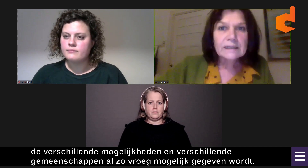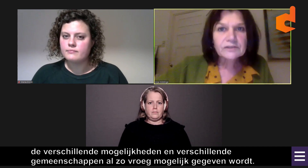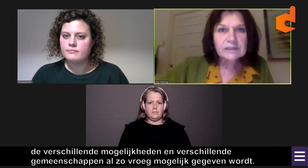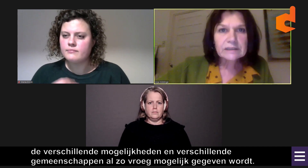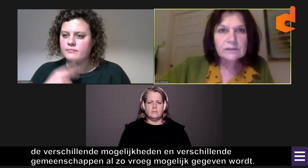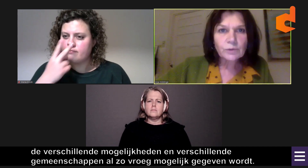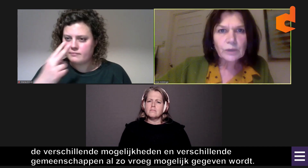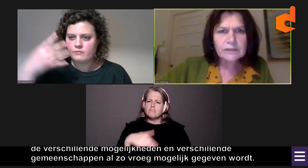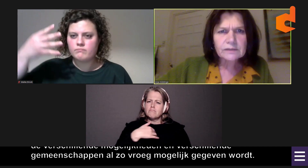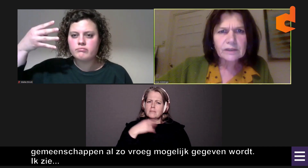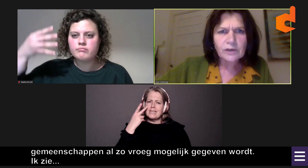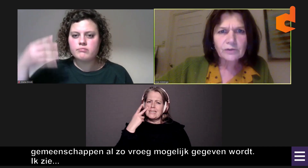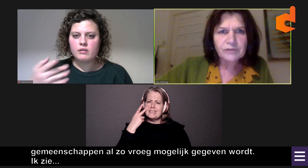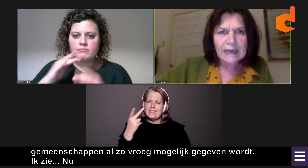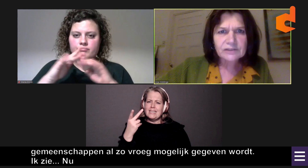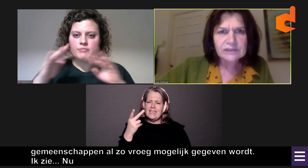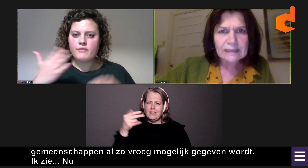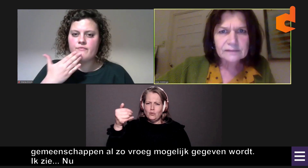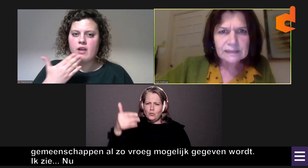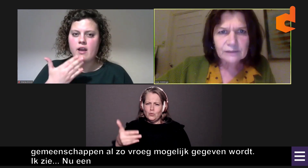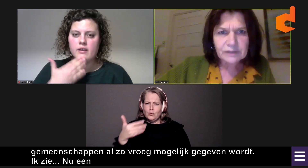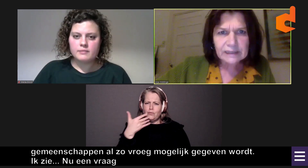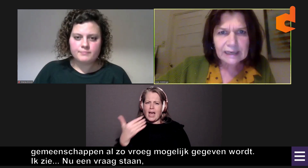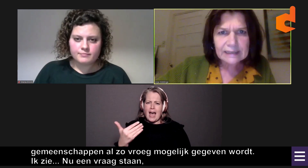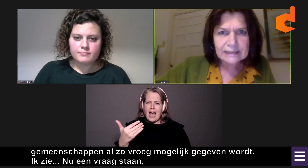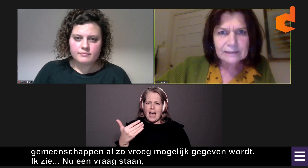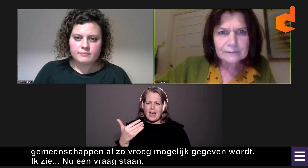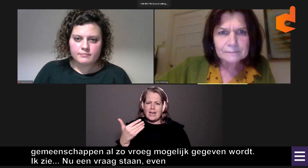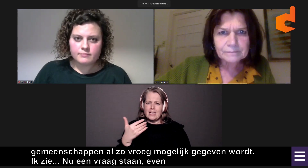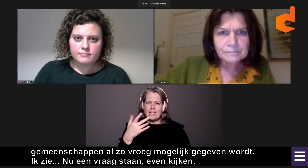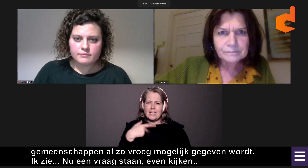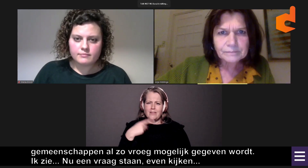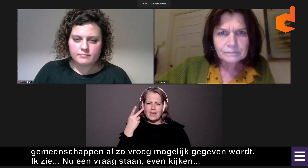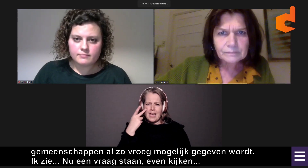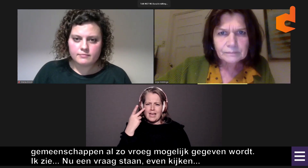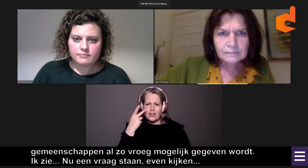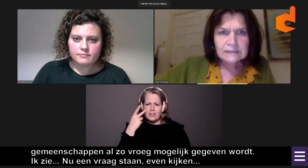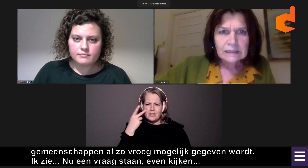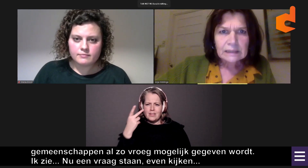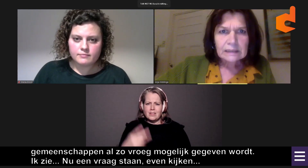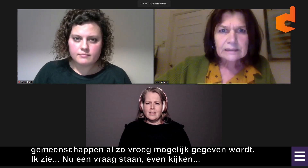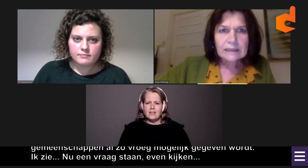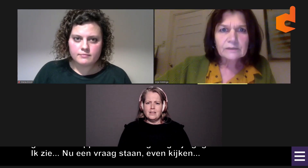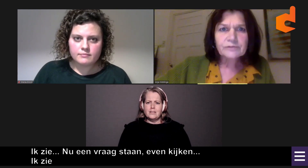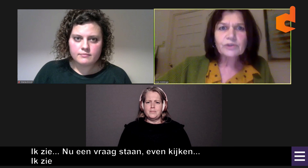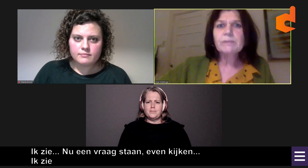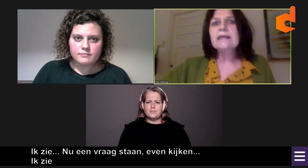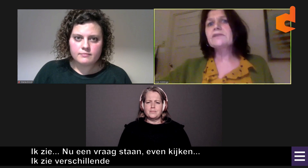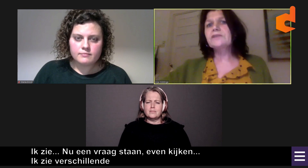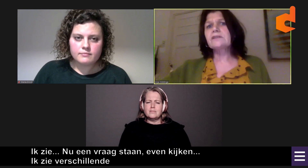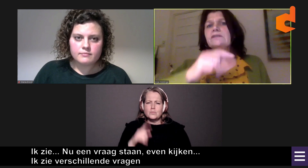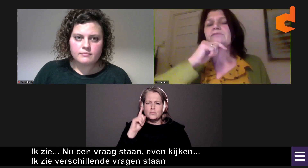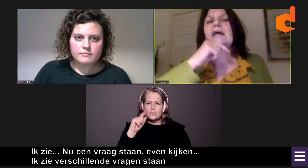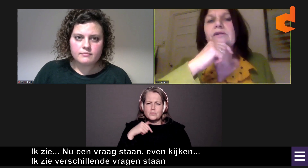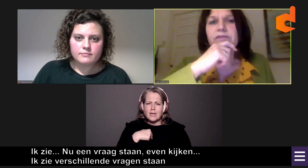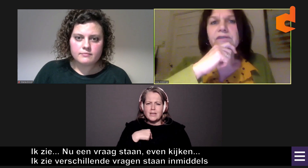Ik zie nu een vraag staan. Even kijken. Ik zie verschillende vragen staan inmiddels, ja. Ja, volgens mij